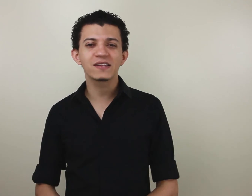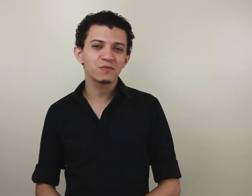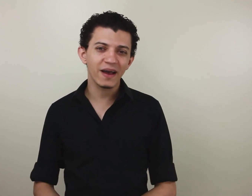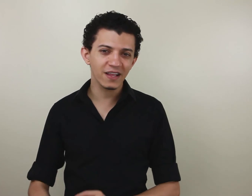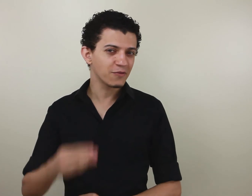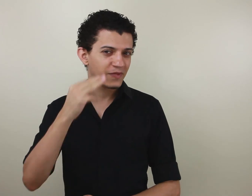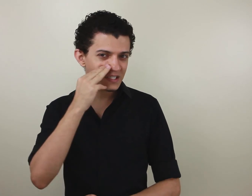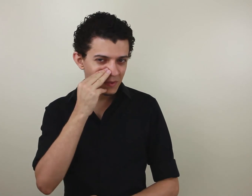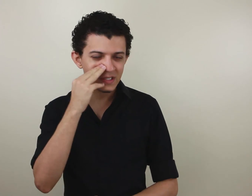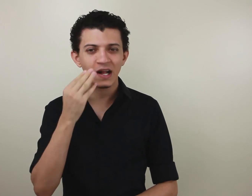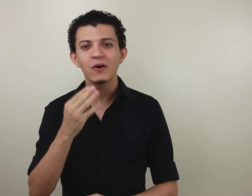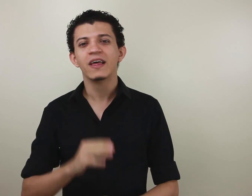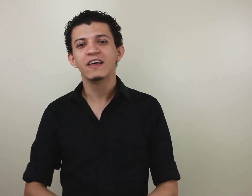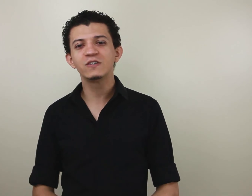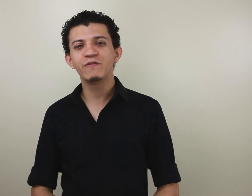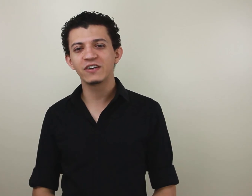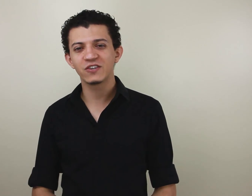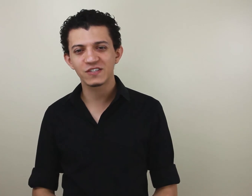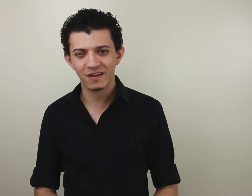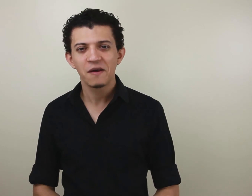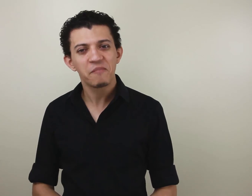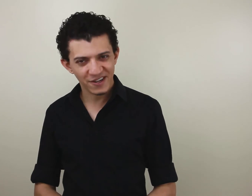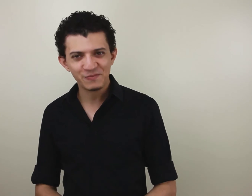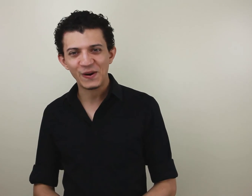Márcio Marreto, esse é o meu sinal, e eu te vejo em nossa próxima aula.